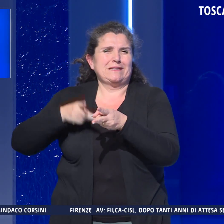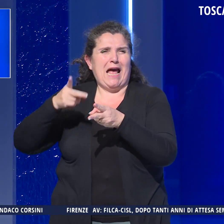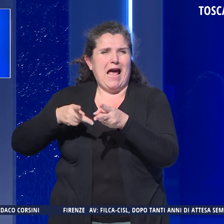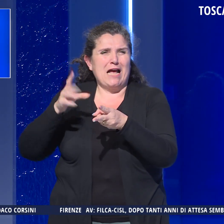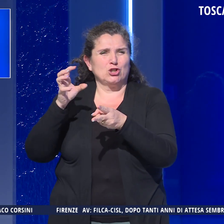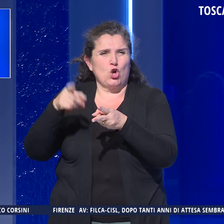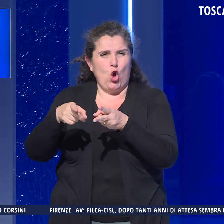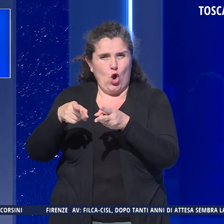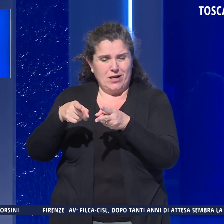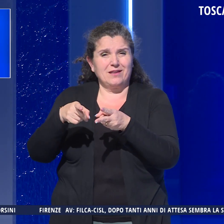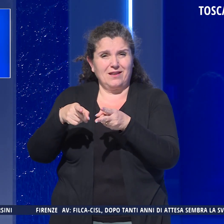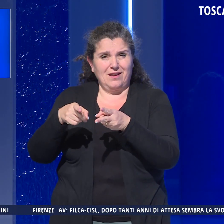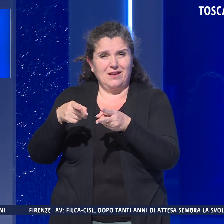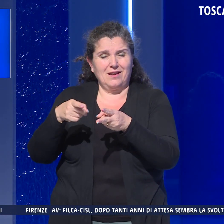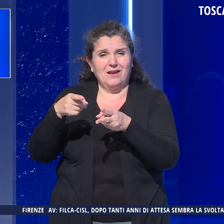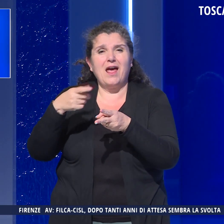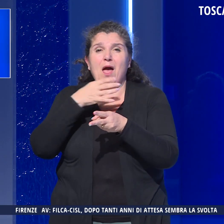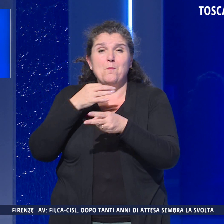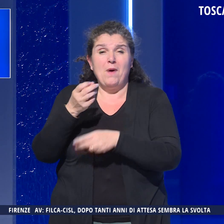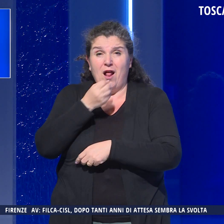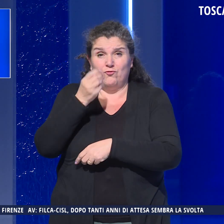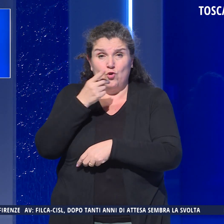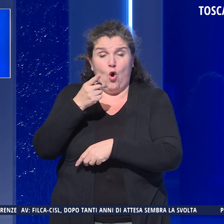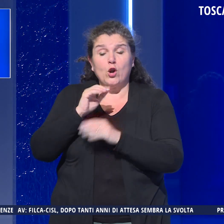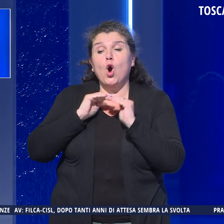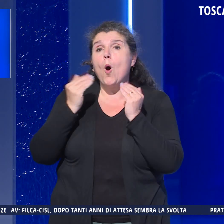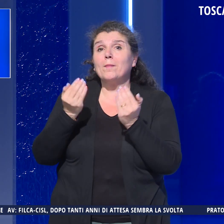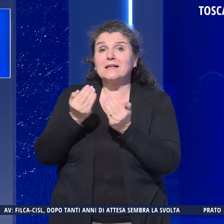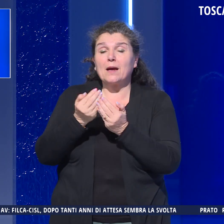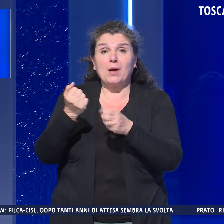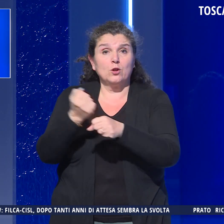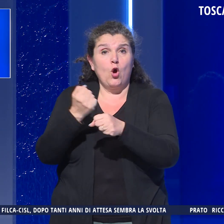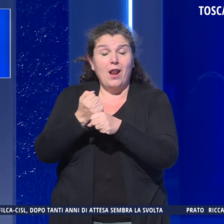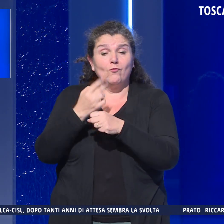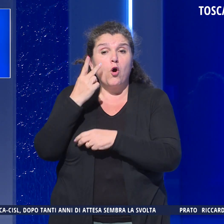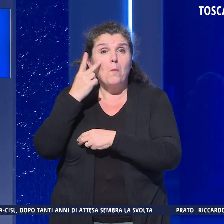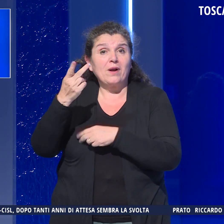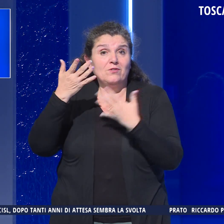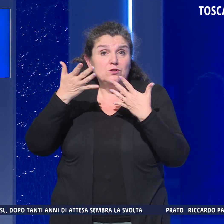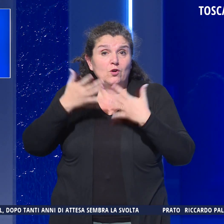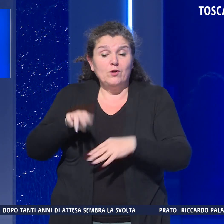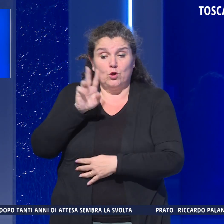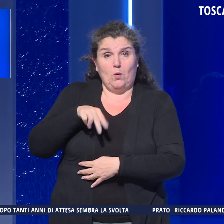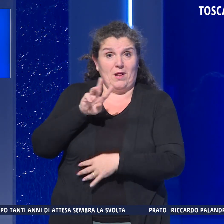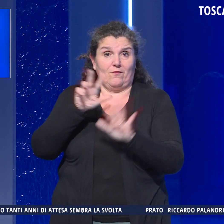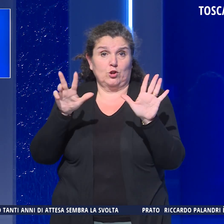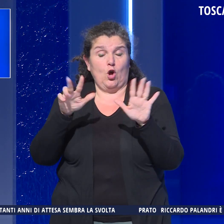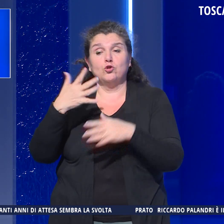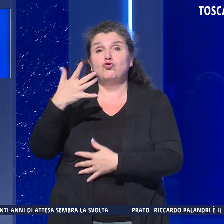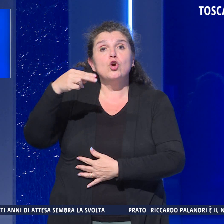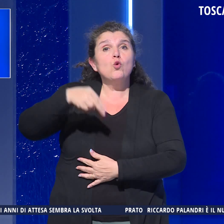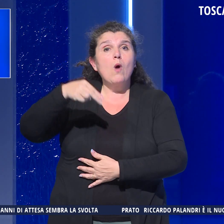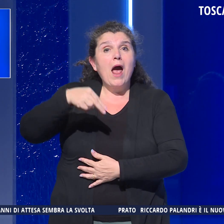Belfiore. Il completamento dell'opera è previsto per il 2028. In cinque anni sarà